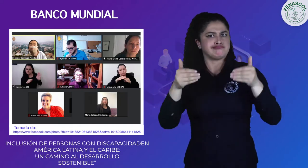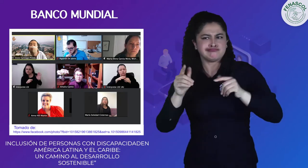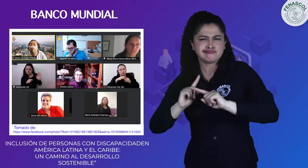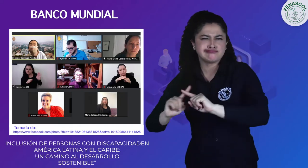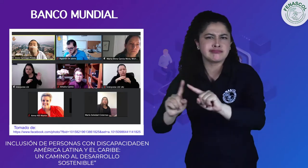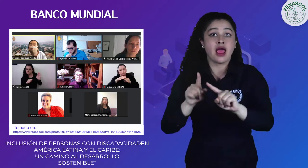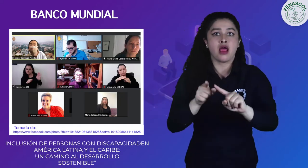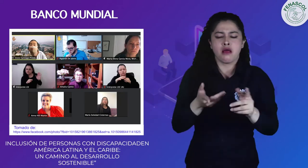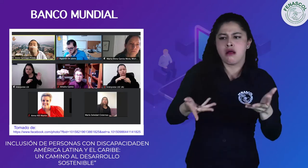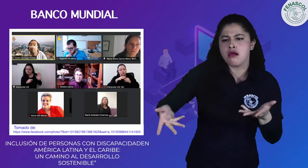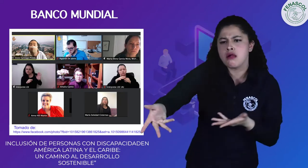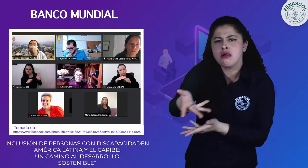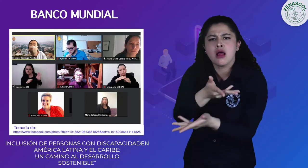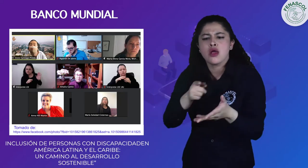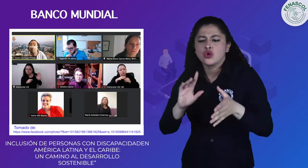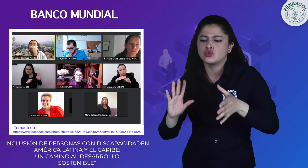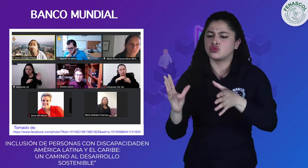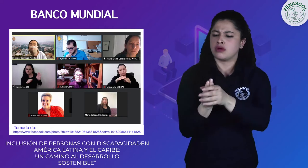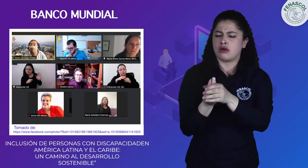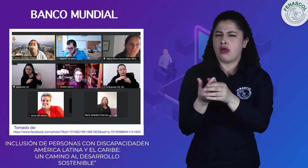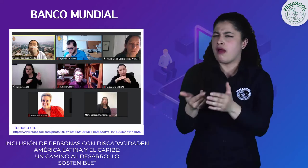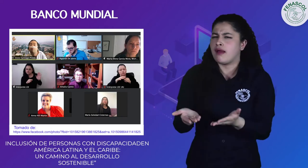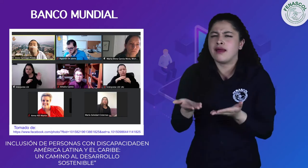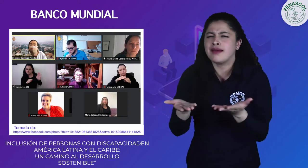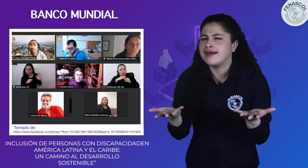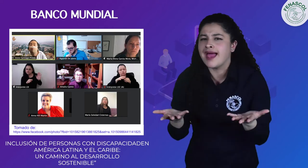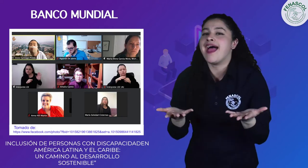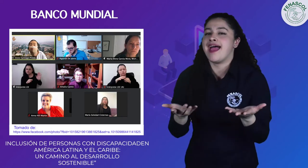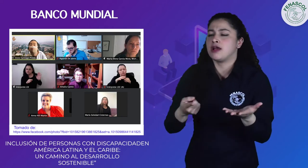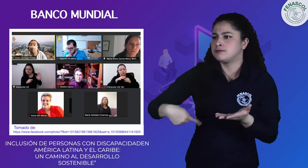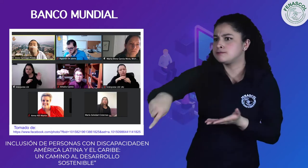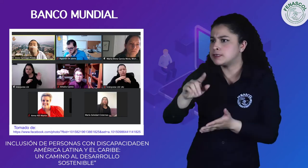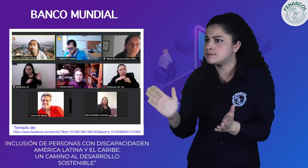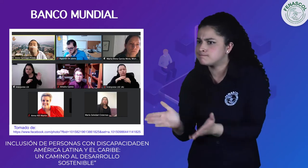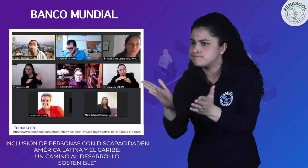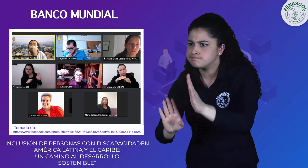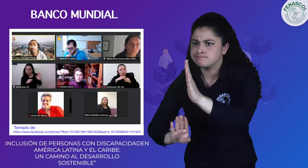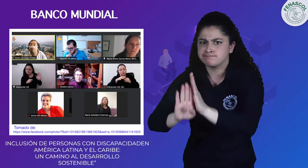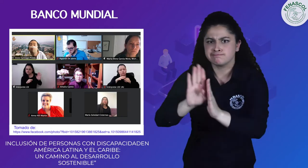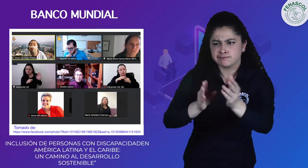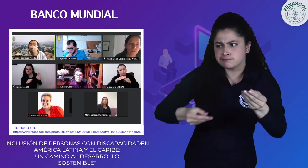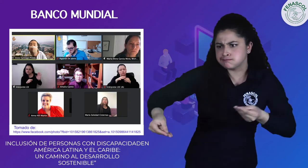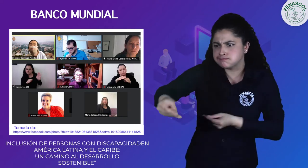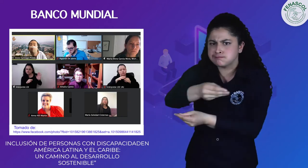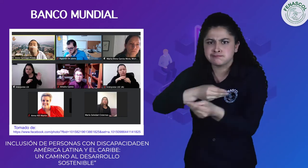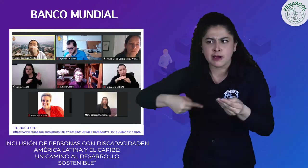discapacidad en América Latina y el Caribe Un camino al desarrollo sostenible